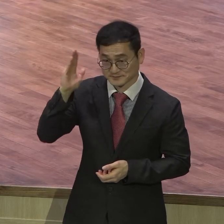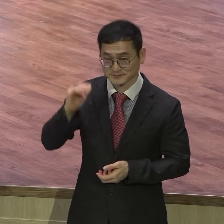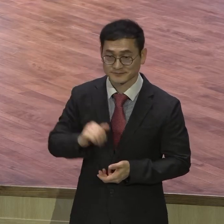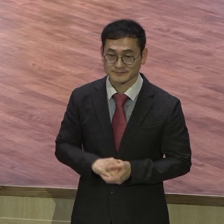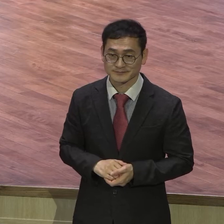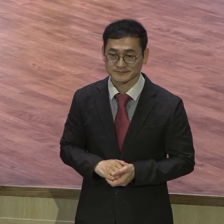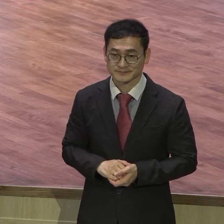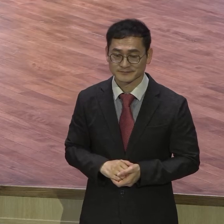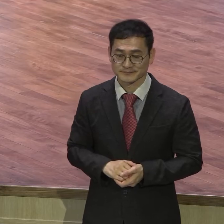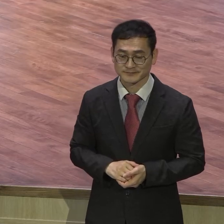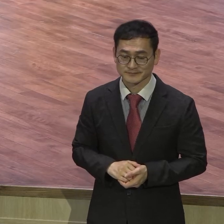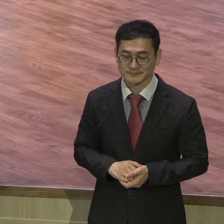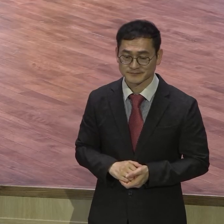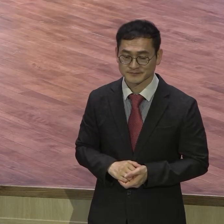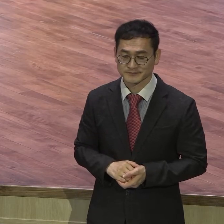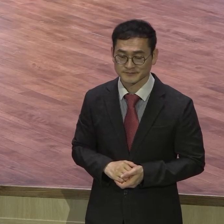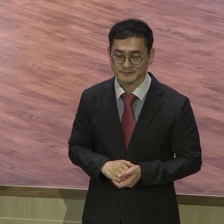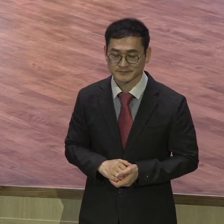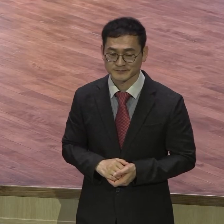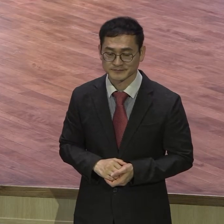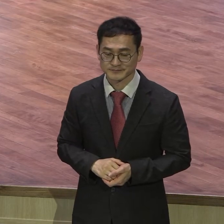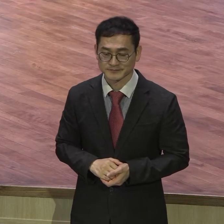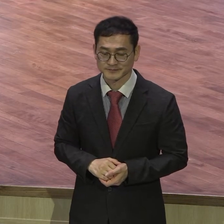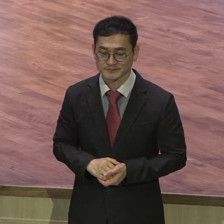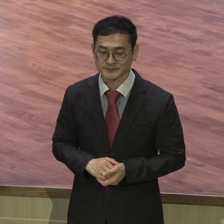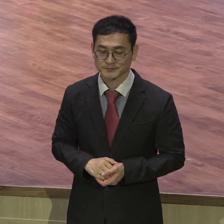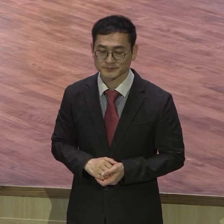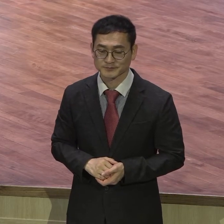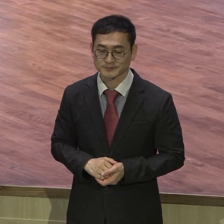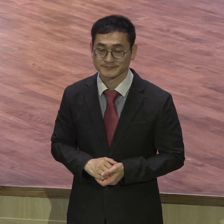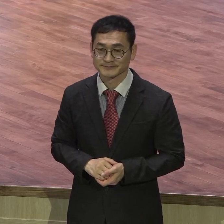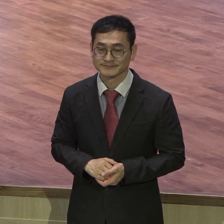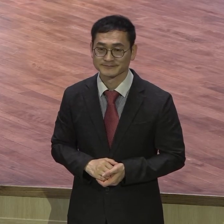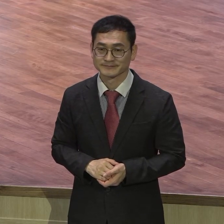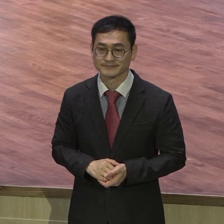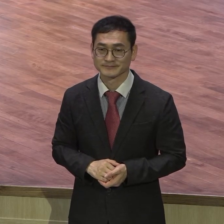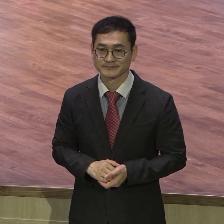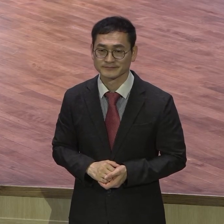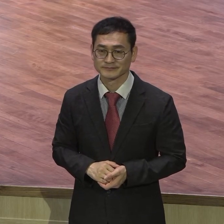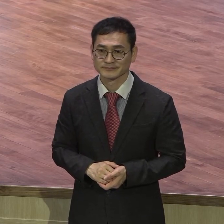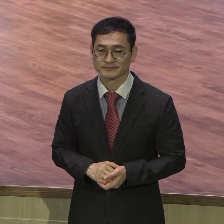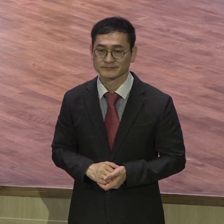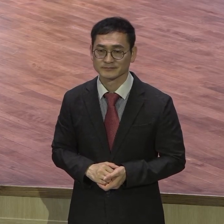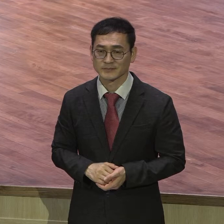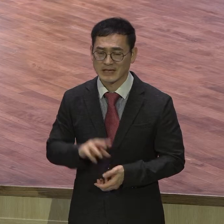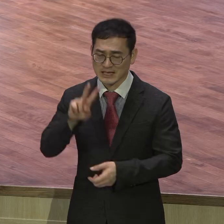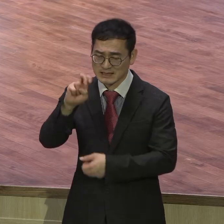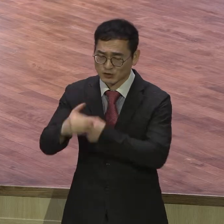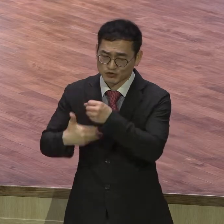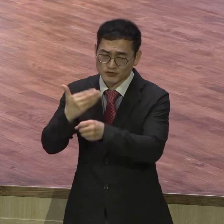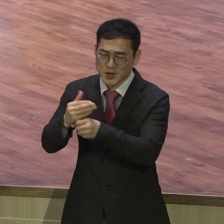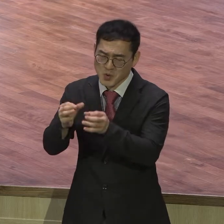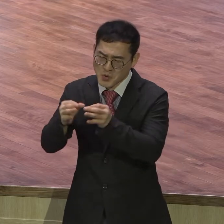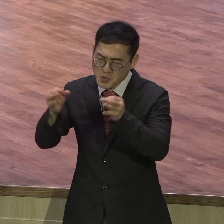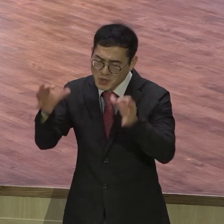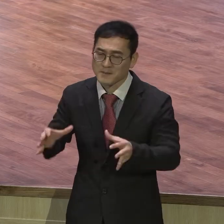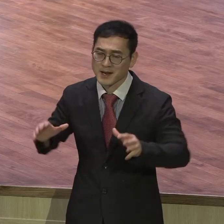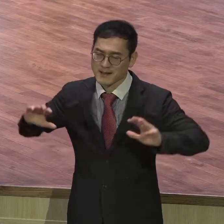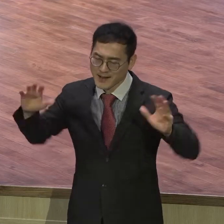합니다 온라인이나 다른 거 안 되니까 29년 만에 강의를 하기 때문에 유 목사님 직접 해요 많이